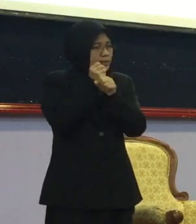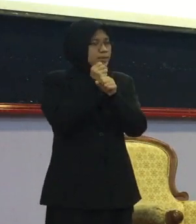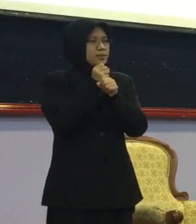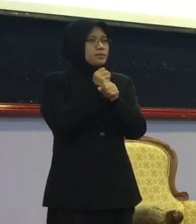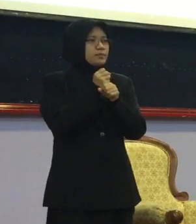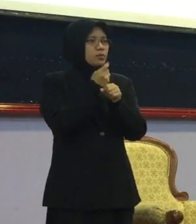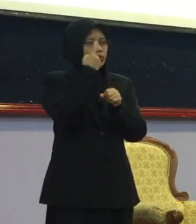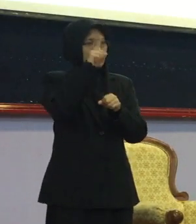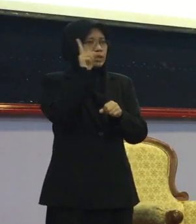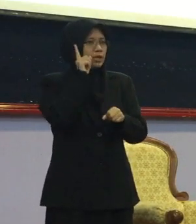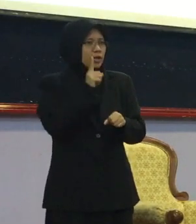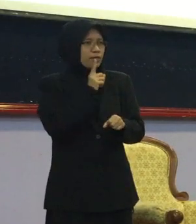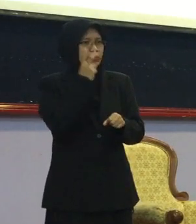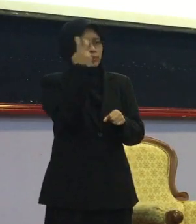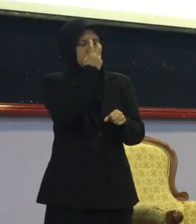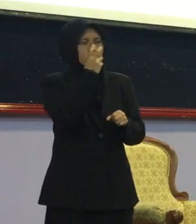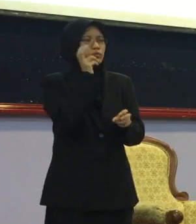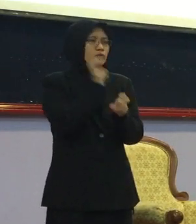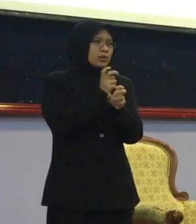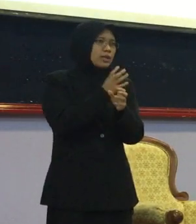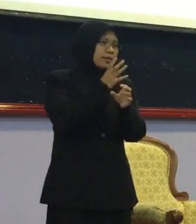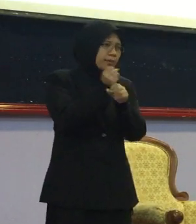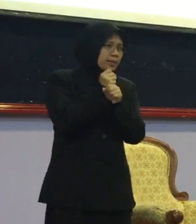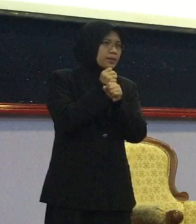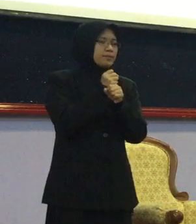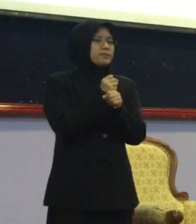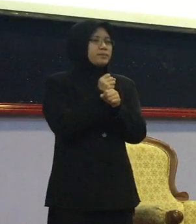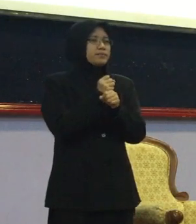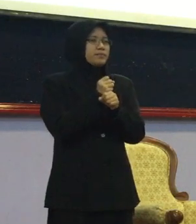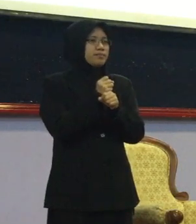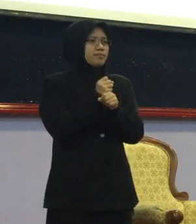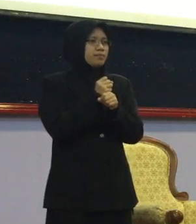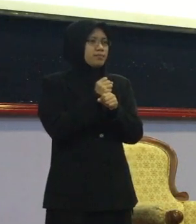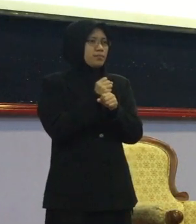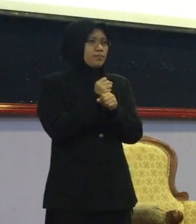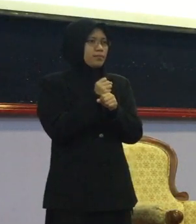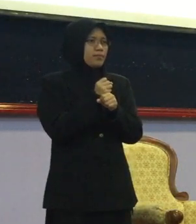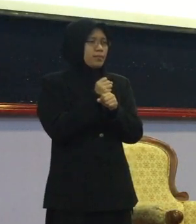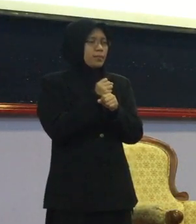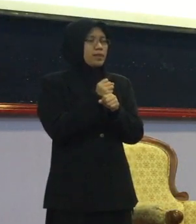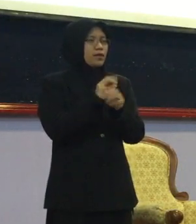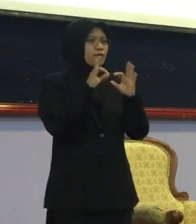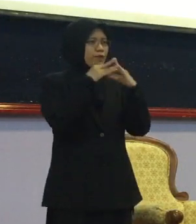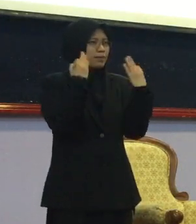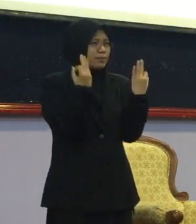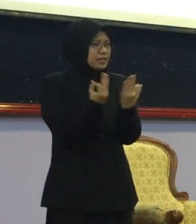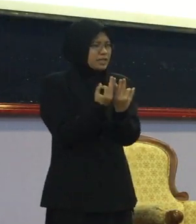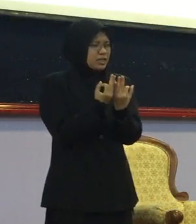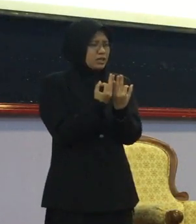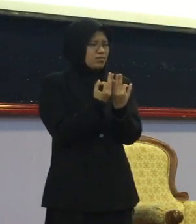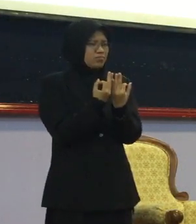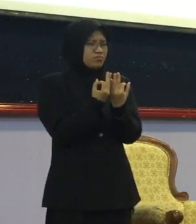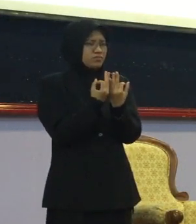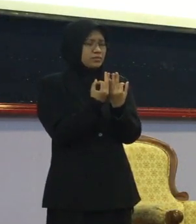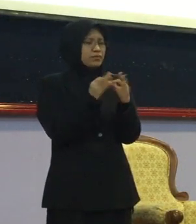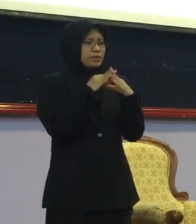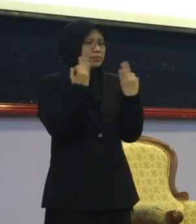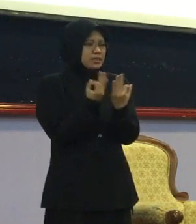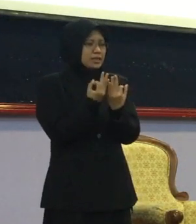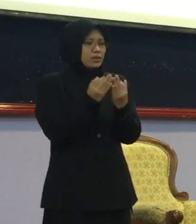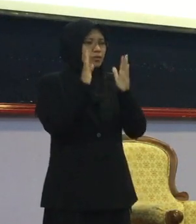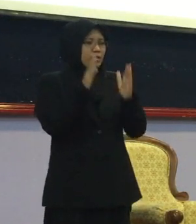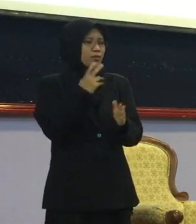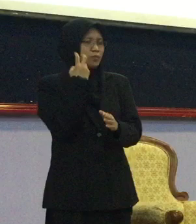pendengaran Kemudian juga Perseksi orang ramai Di keluarga Ni tu tamu-tami yang cute-cute Ni lah kan Kalau orang pandang Pandang tak pandang Dia kami kan